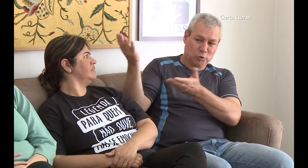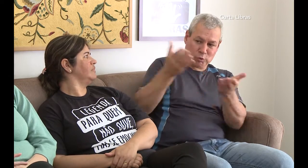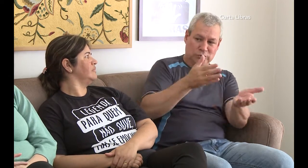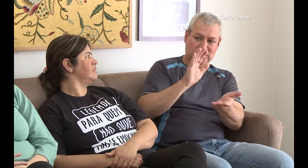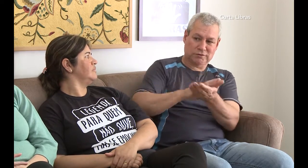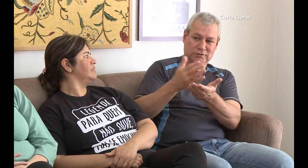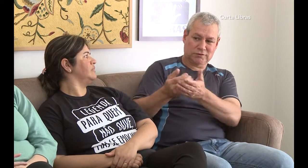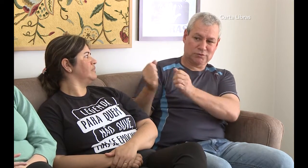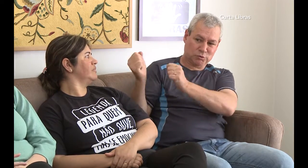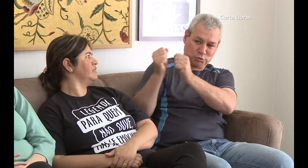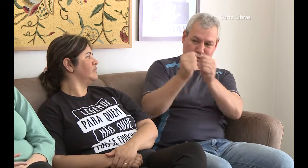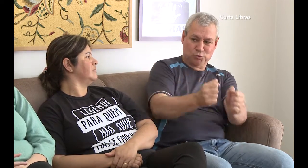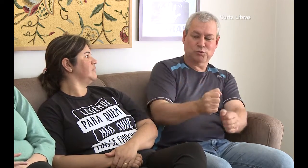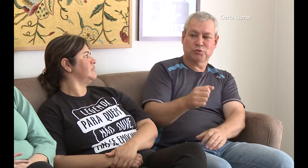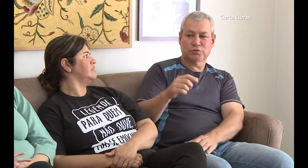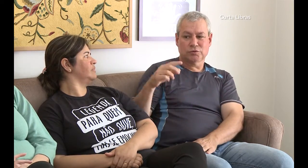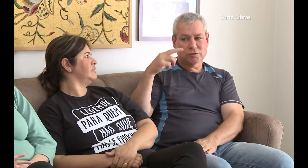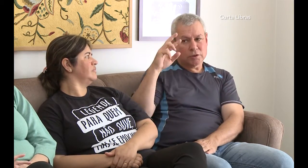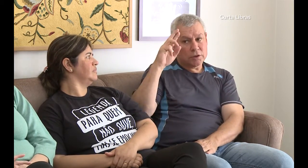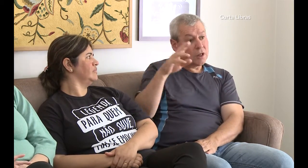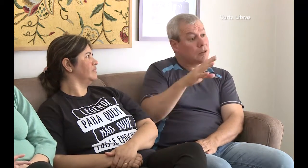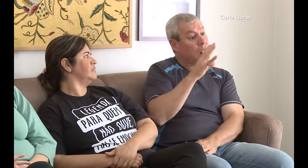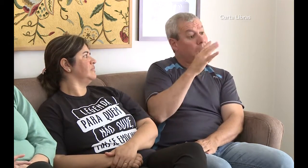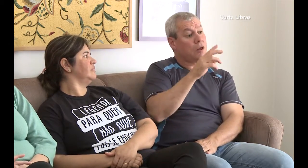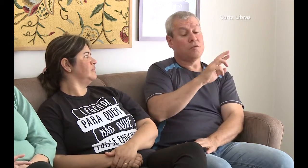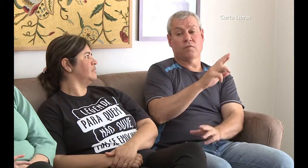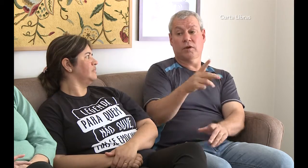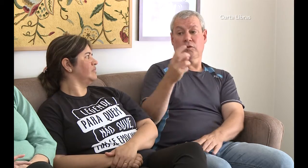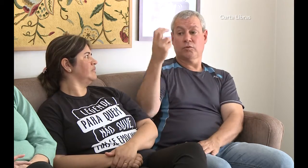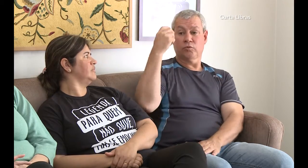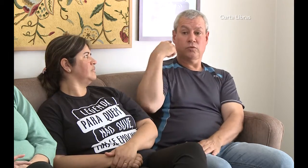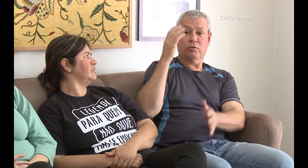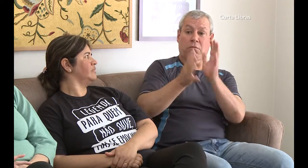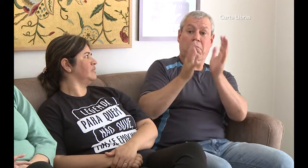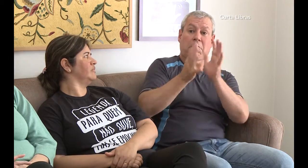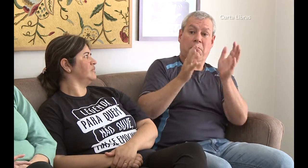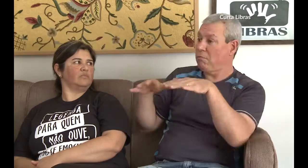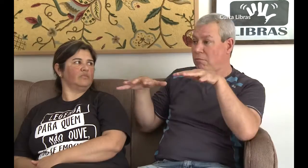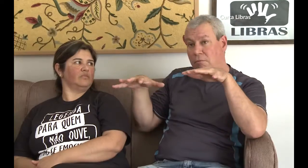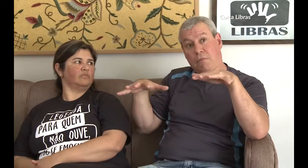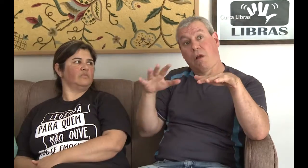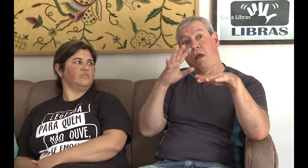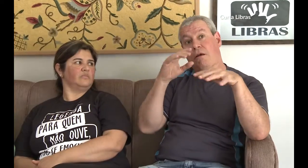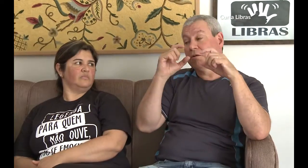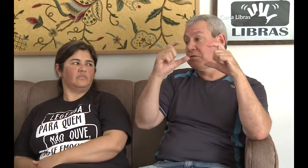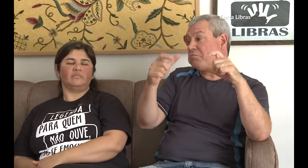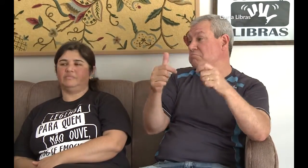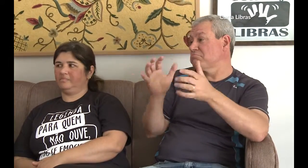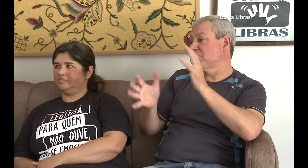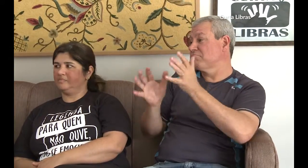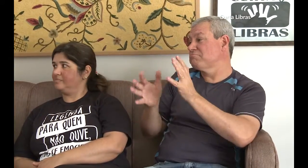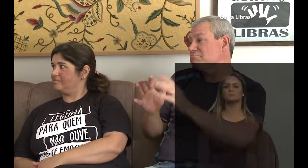E o diretor também achava muito interessante. Sempre que tinha uma intérprete nas apresentações, todos ficavam admirados com a língua de sinais.